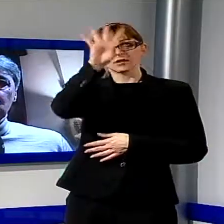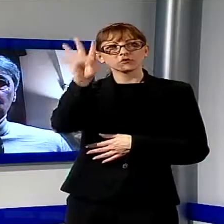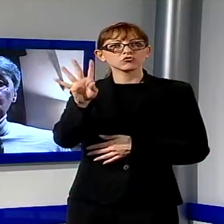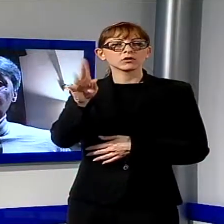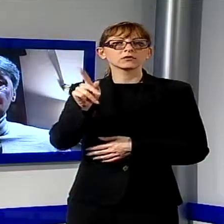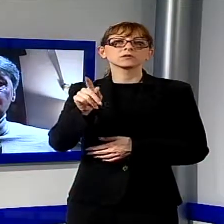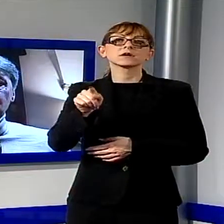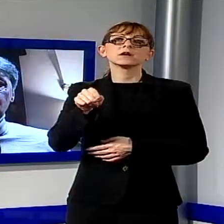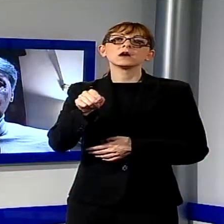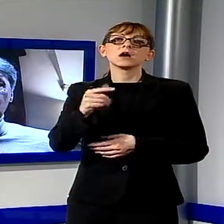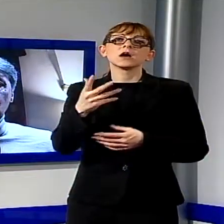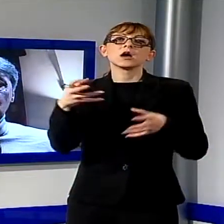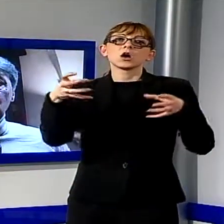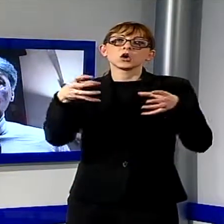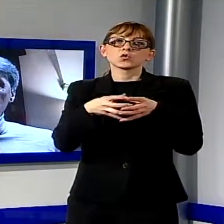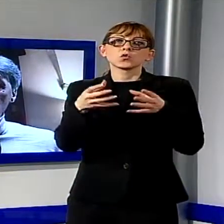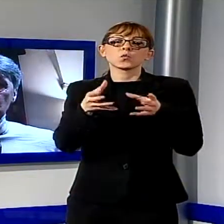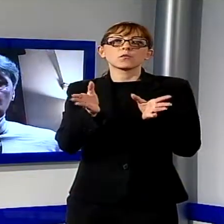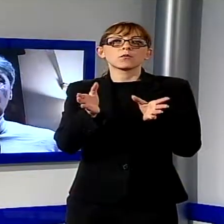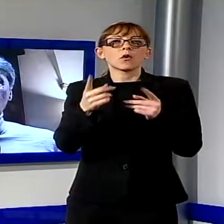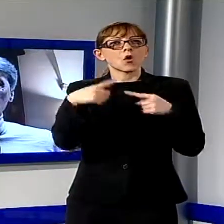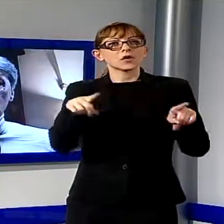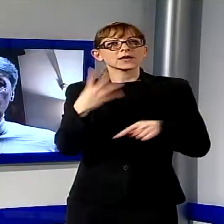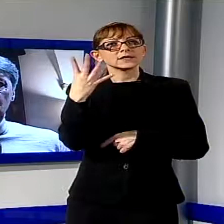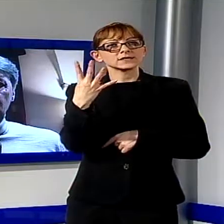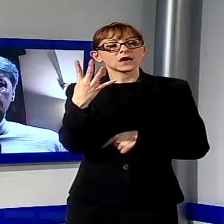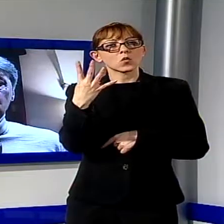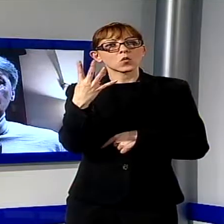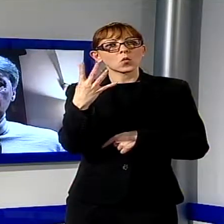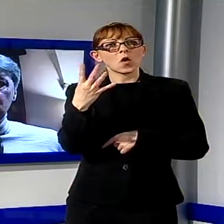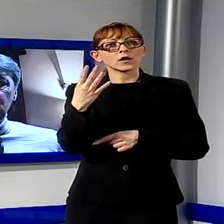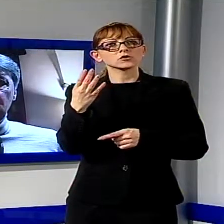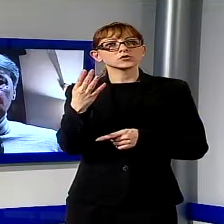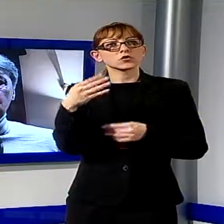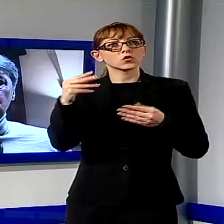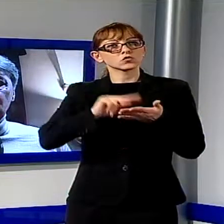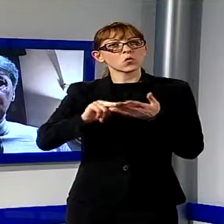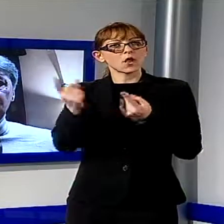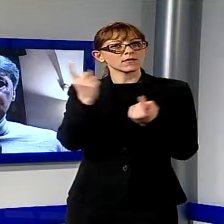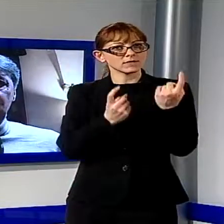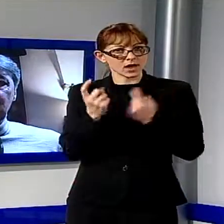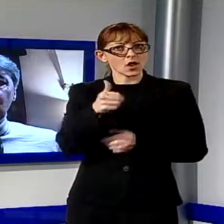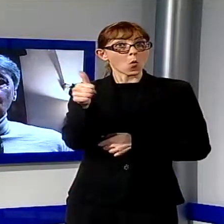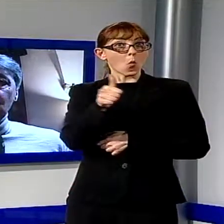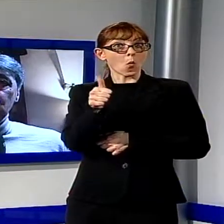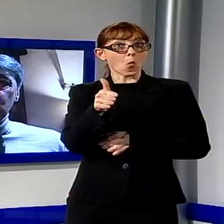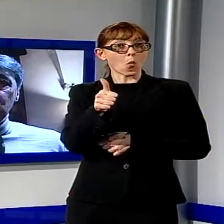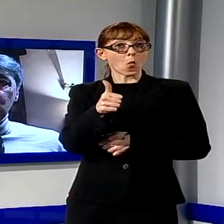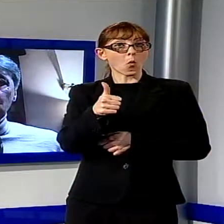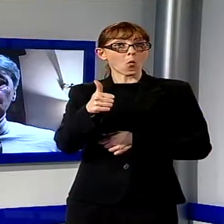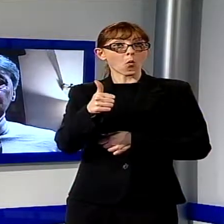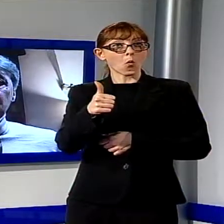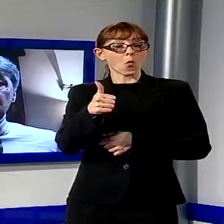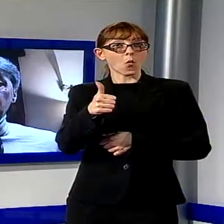costituzione di un'orchestra dei quattro conservatori e su questo siamo gli unici in Italia, l'unica regione in Italia che è riuscita a mettere insieme quattro